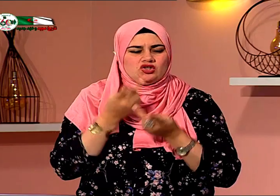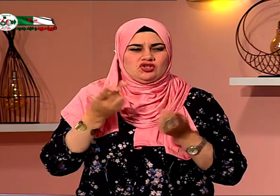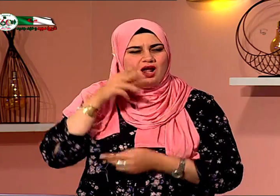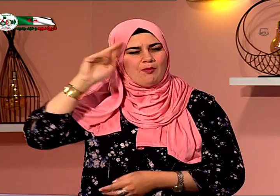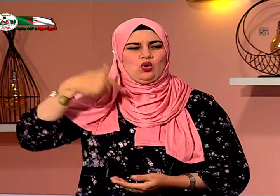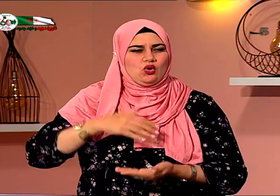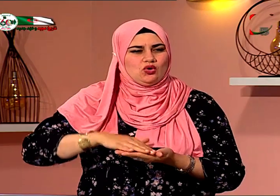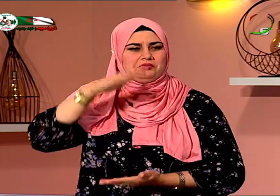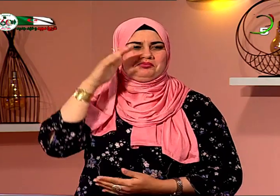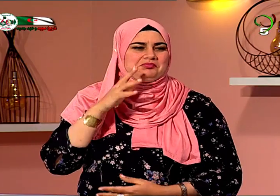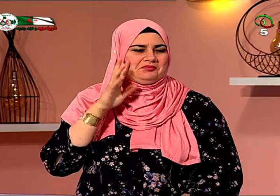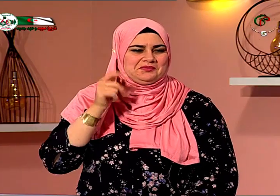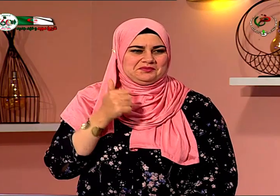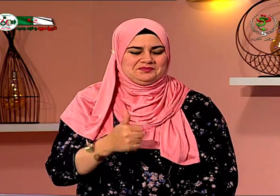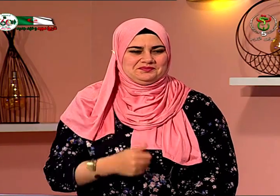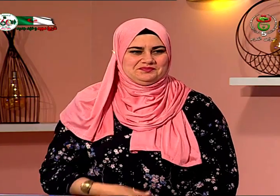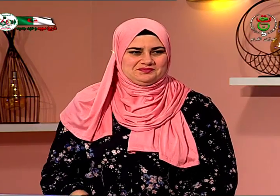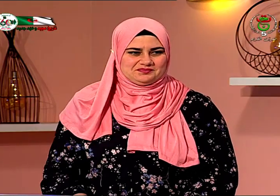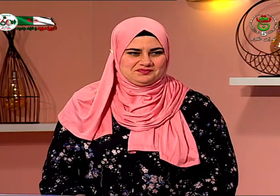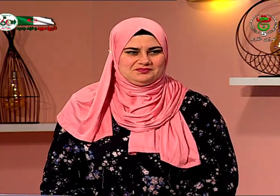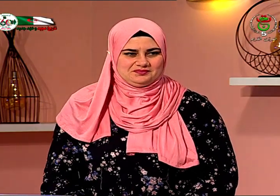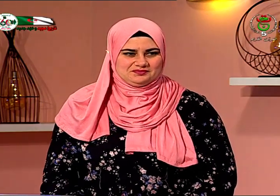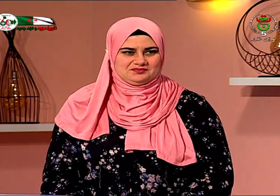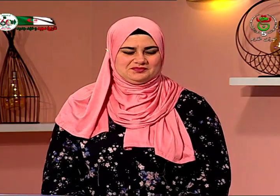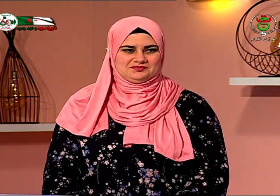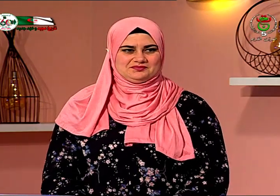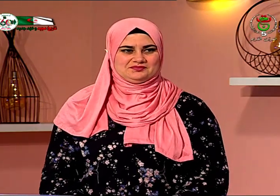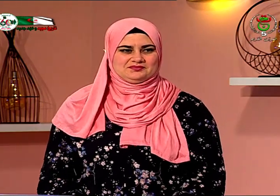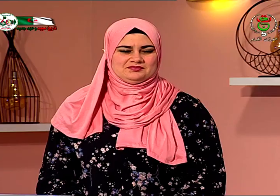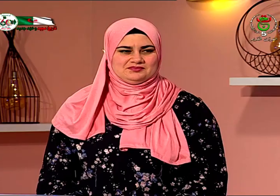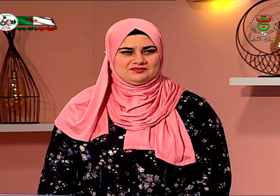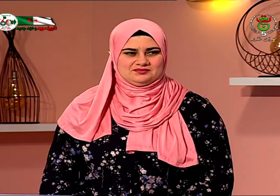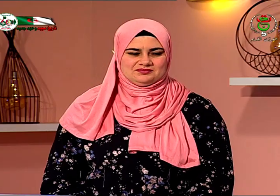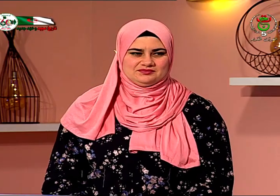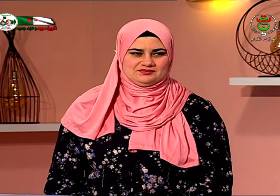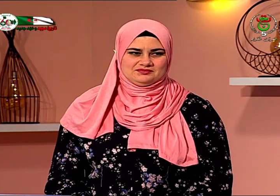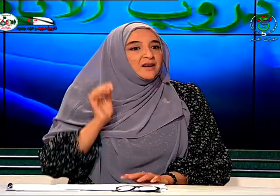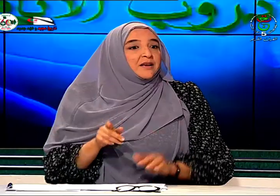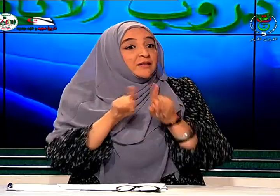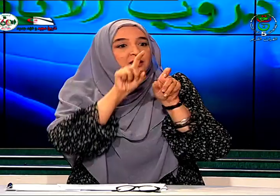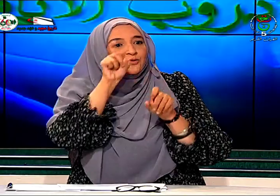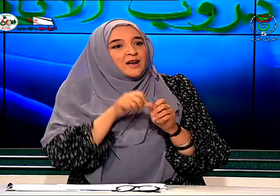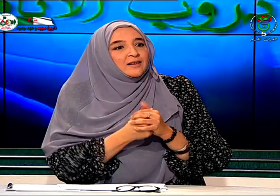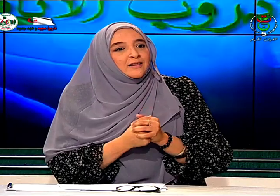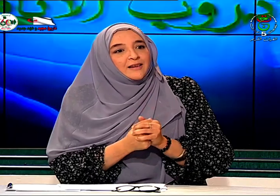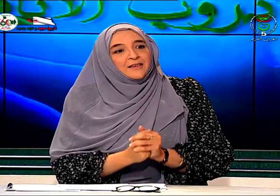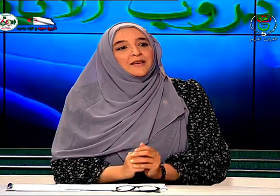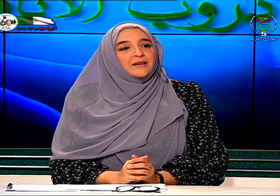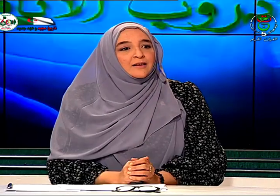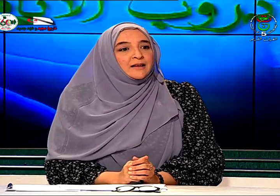يوجعني كثيرا فلم أتمكن من احتمالها ونزعت السماعة نفس السؤال عن